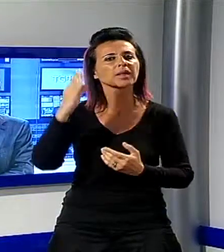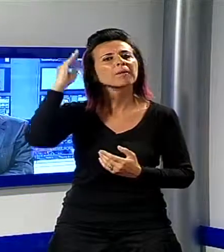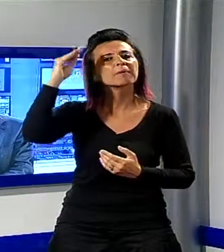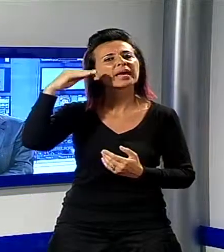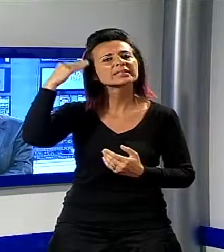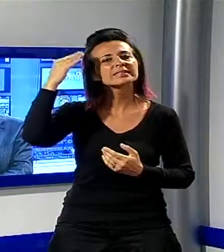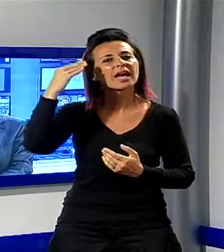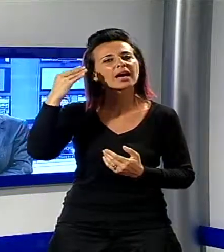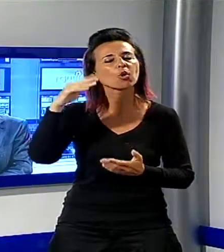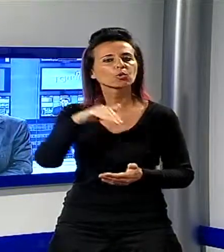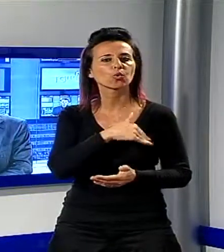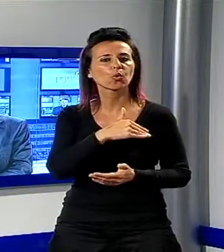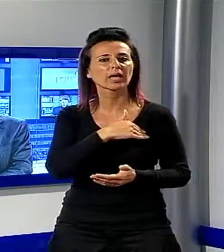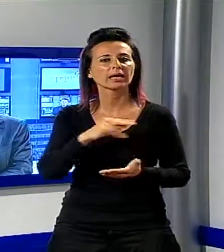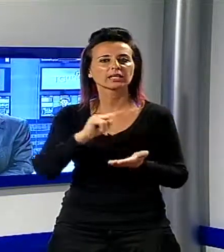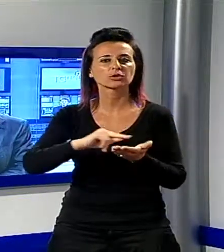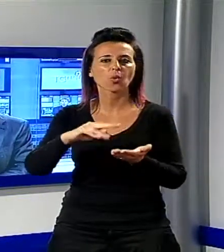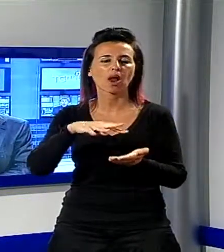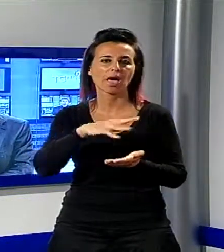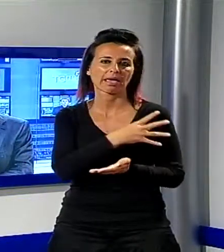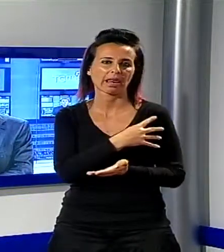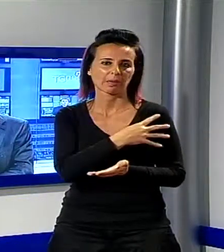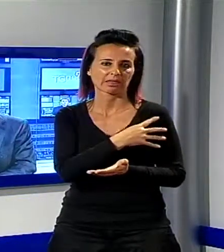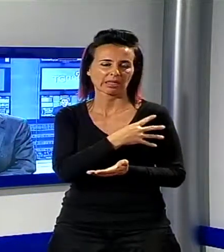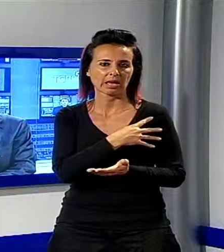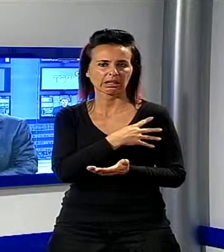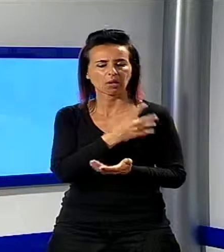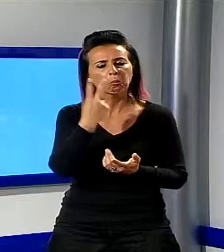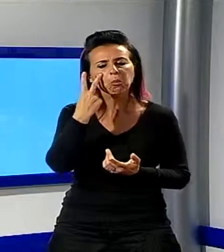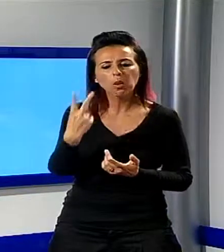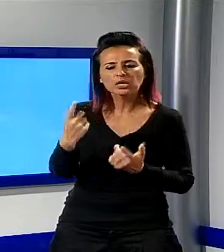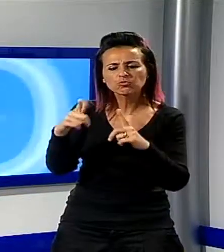ragazzi delle scuole elementari di Lucca rispetto alla città.